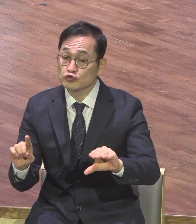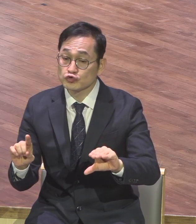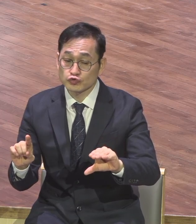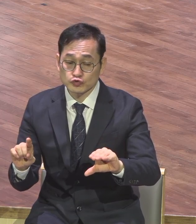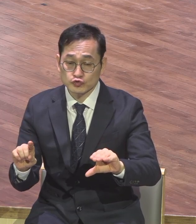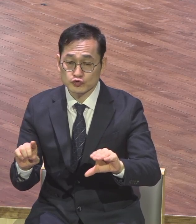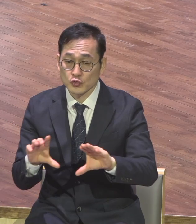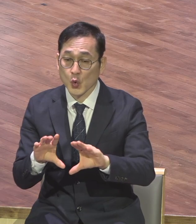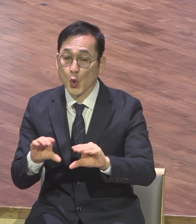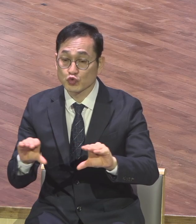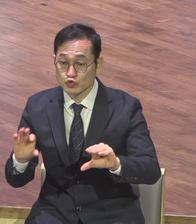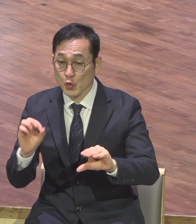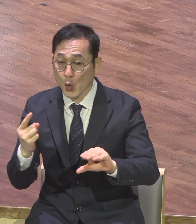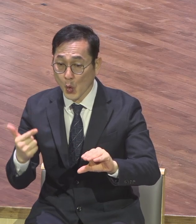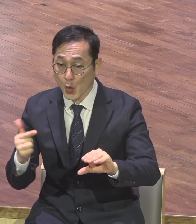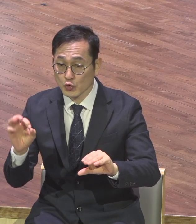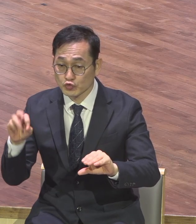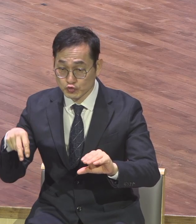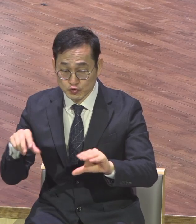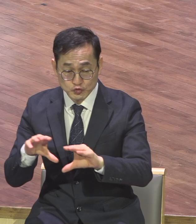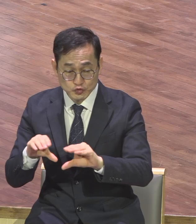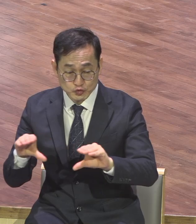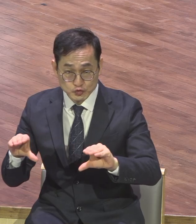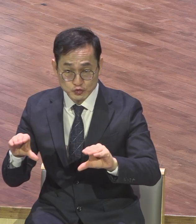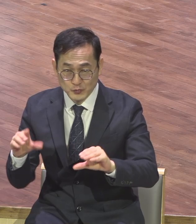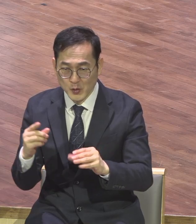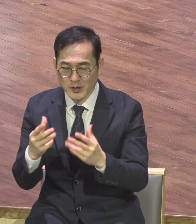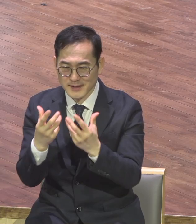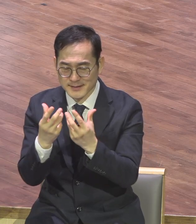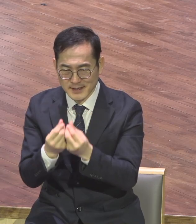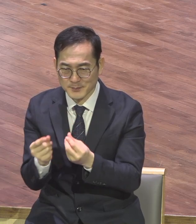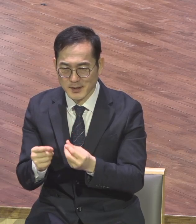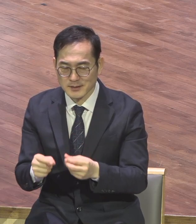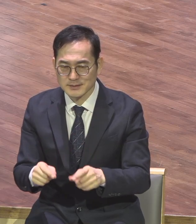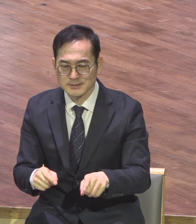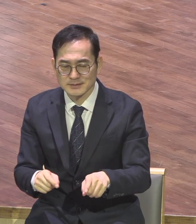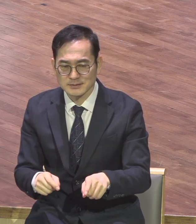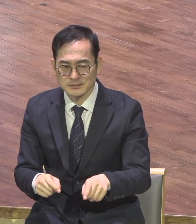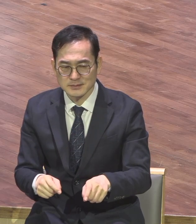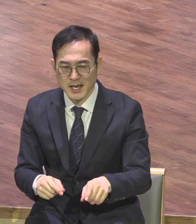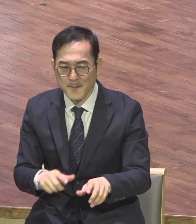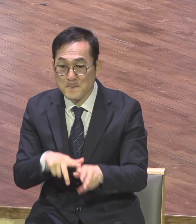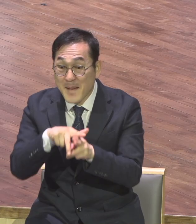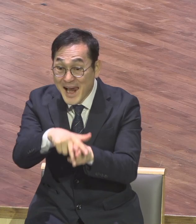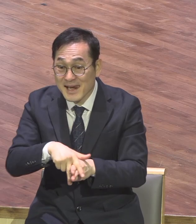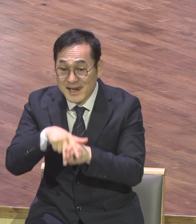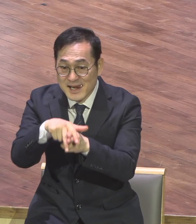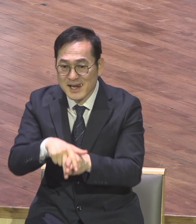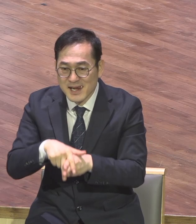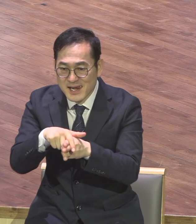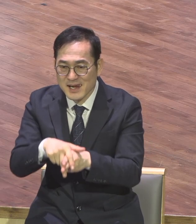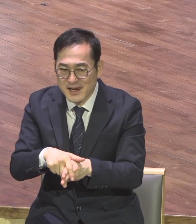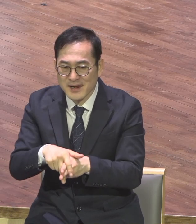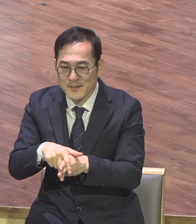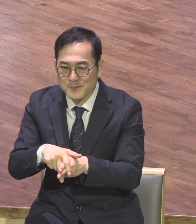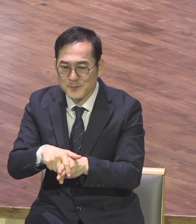온유는요 야생마가 길들어진 상태예요 야생마가 길들어졌어